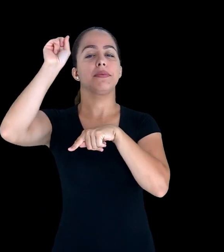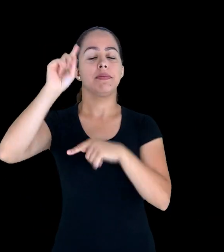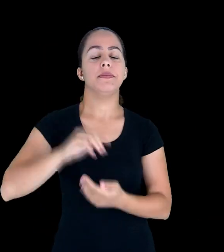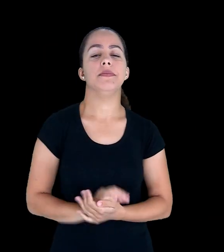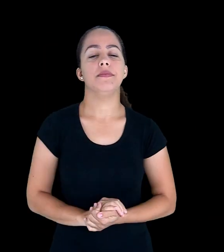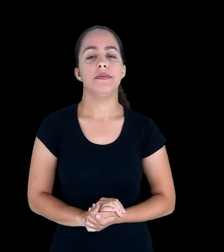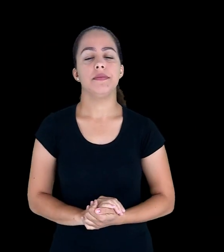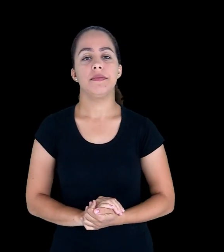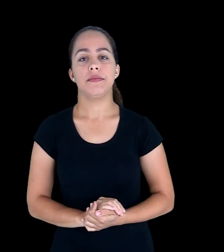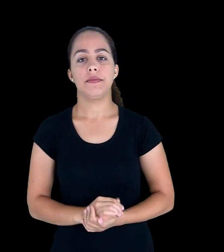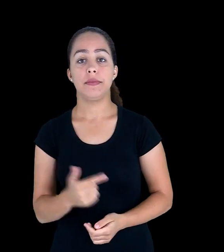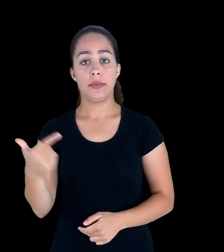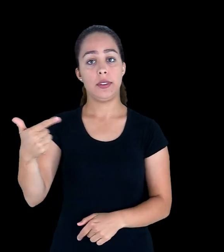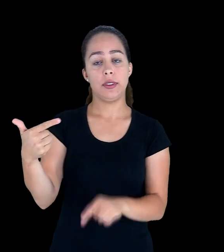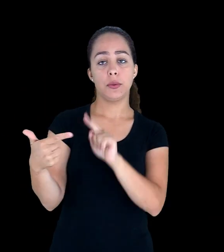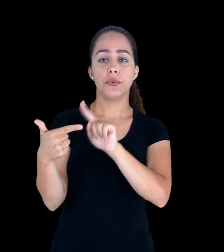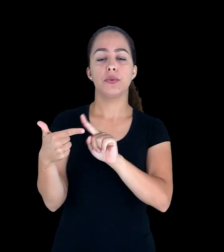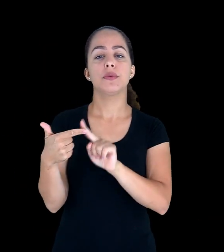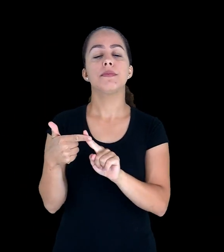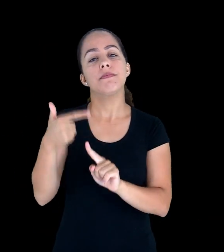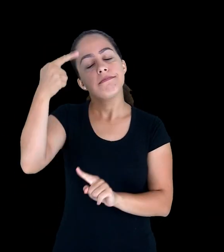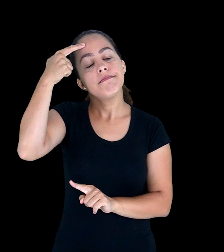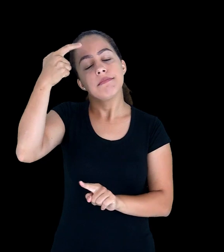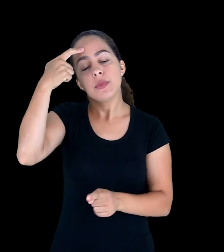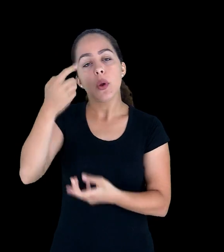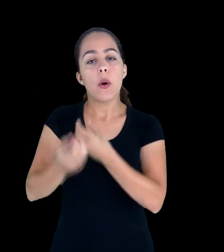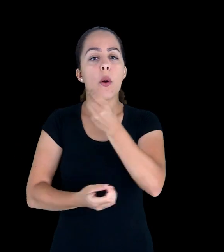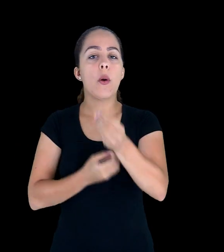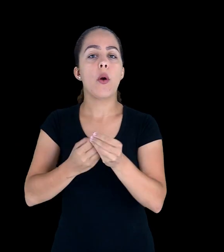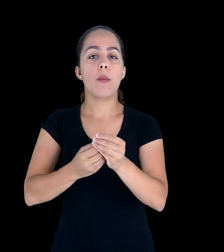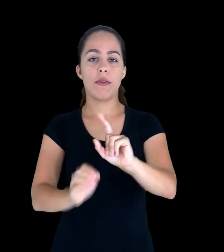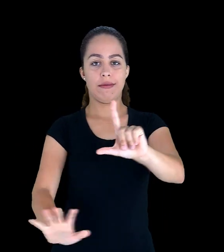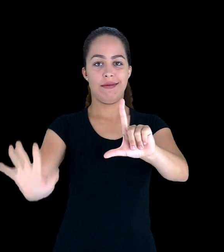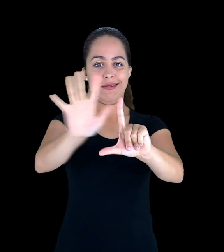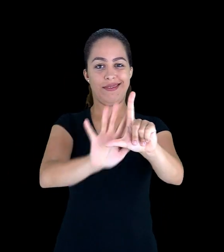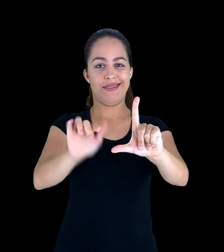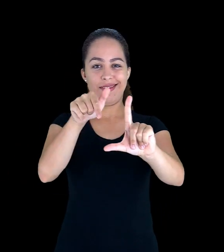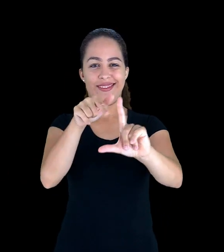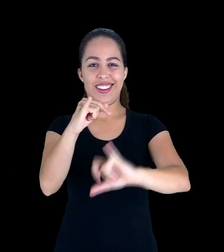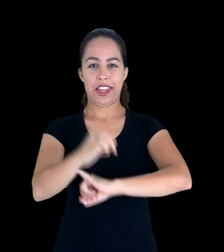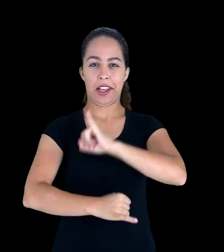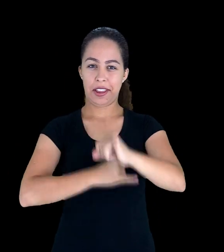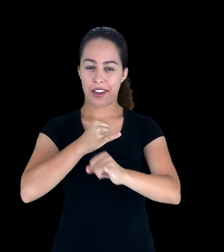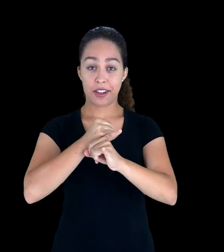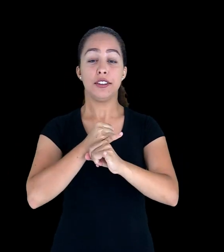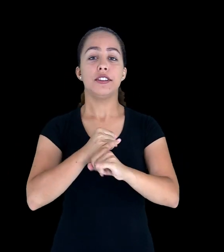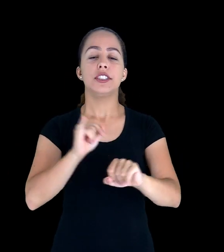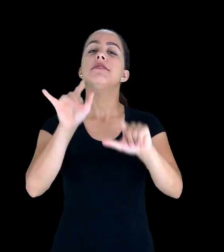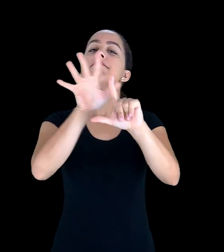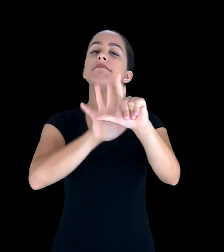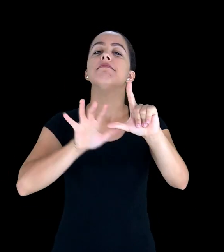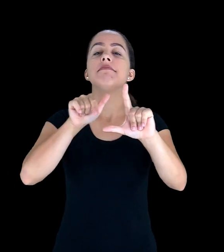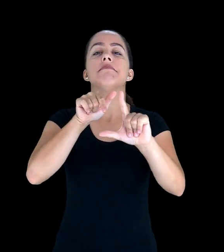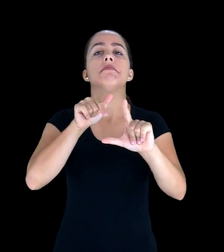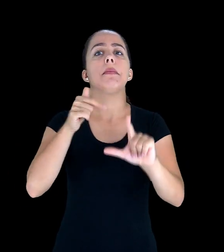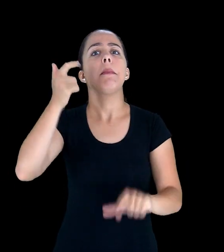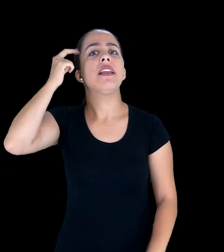segunda consideração seria acerca do espaço virtual, que é um espaço hoje que nós temos que naquele